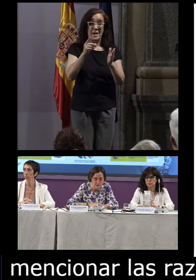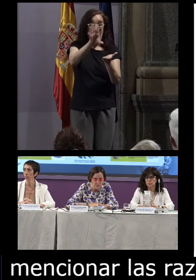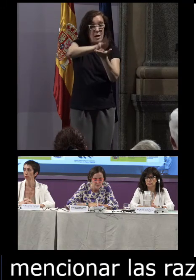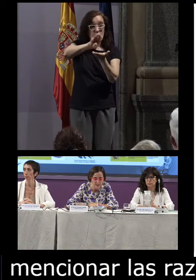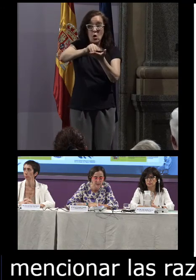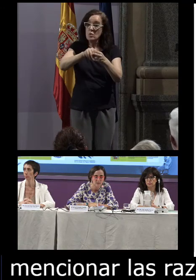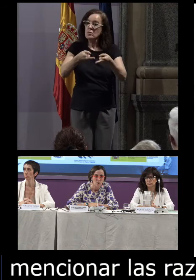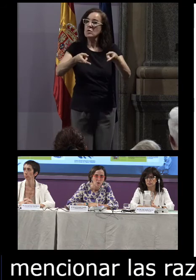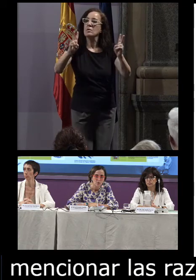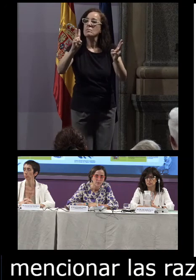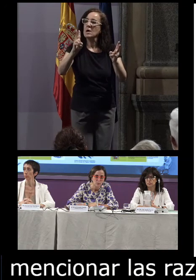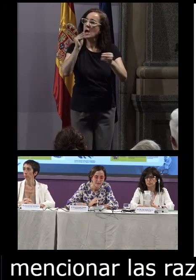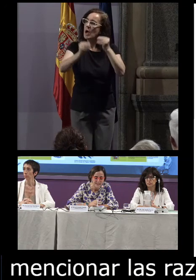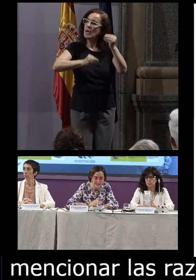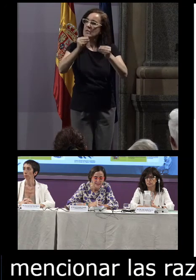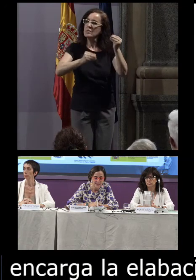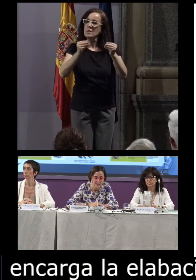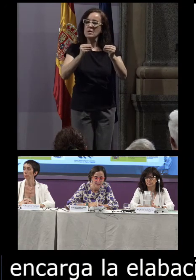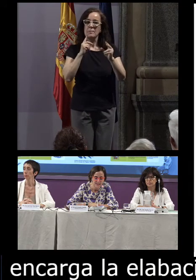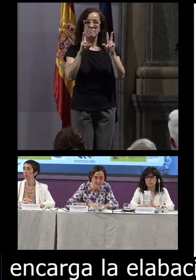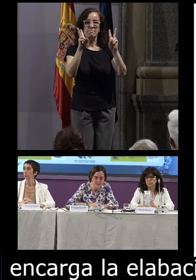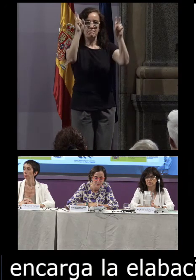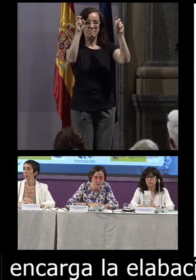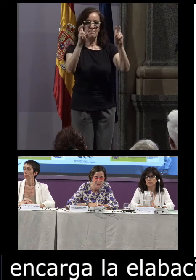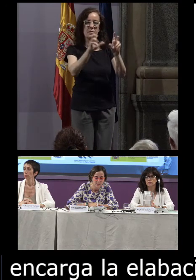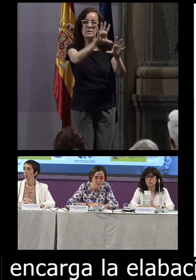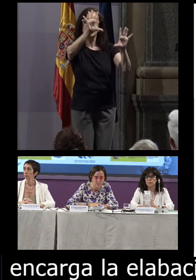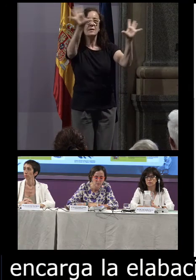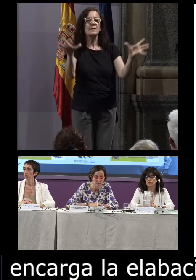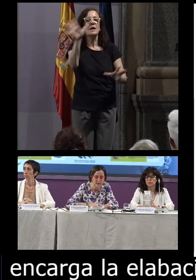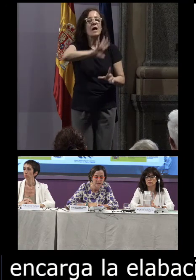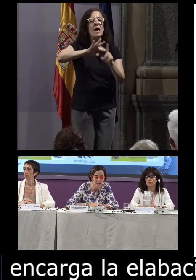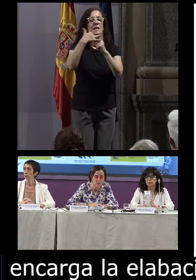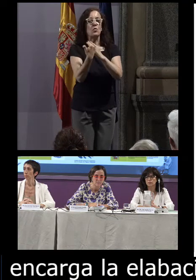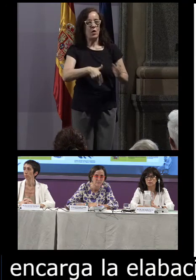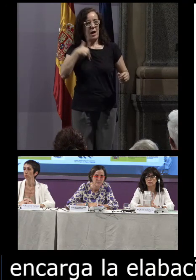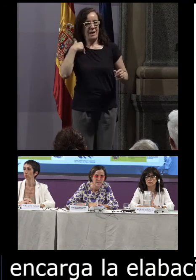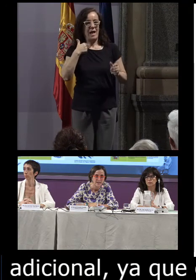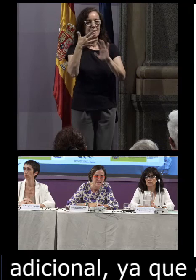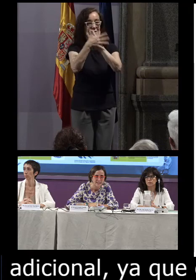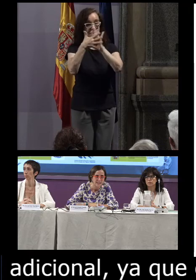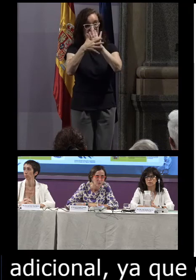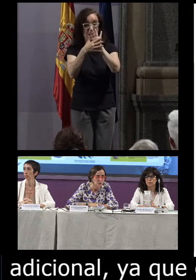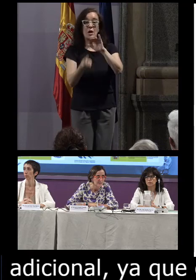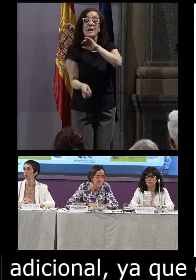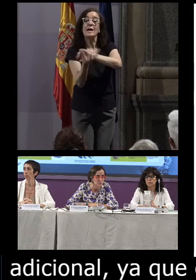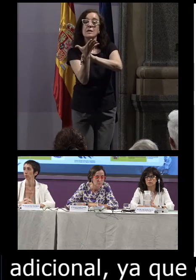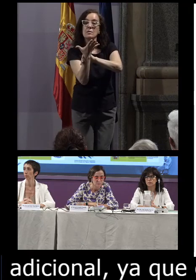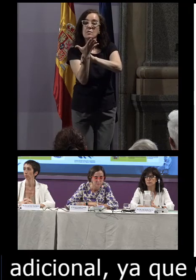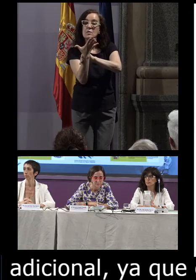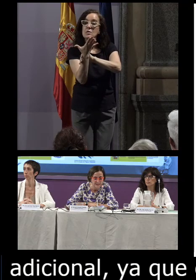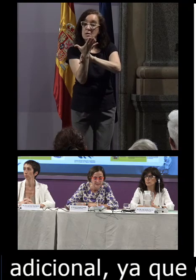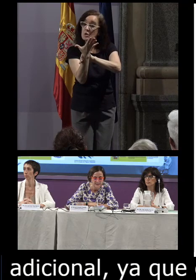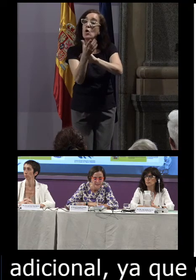permite obtener, sobre todo, una instantánea general del estado de la lengua en el momento de la creación. Es decir, yo creo que estamos